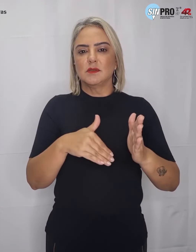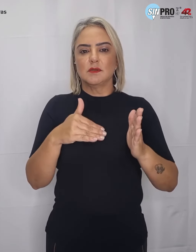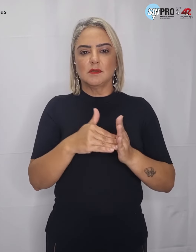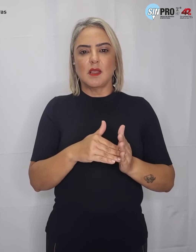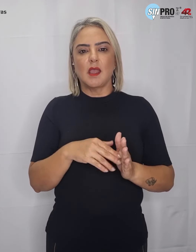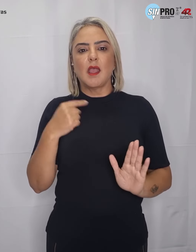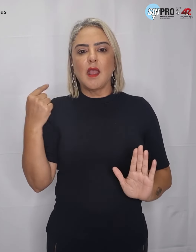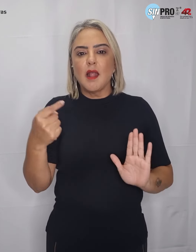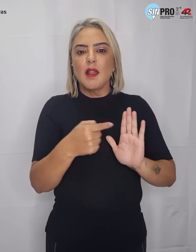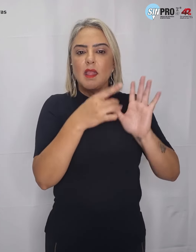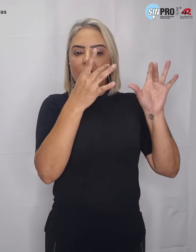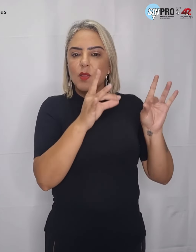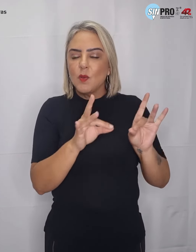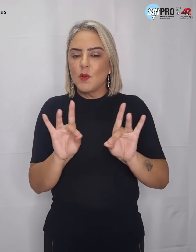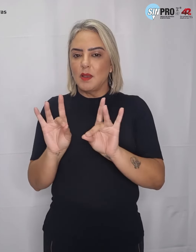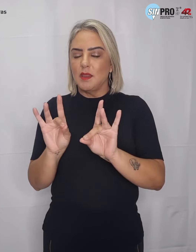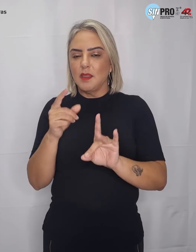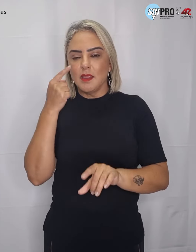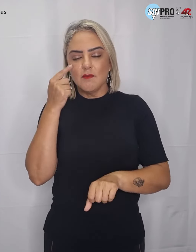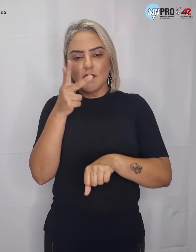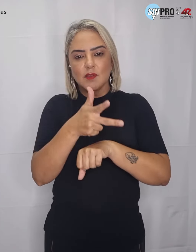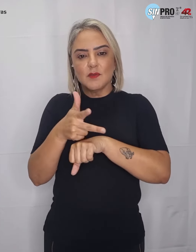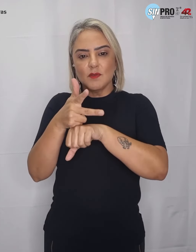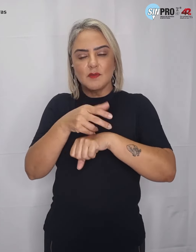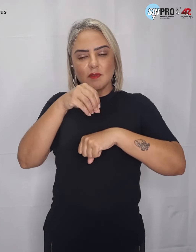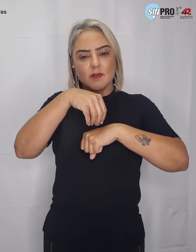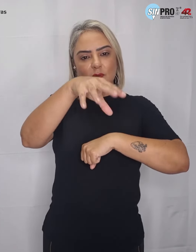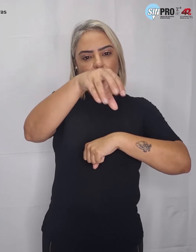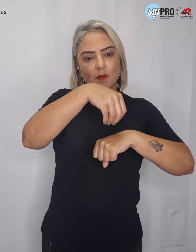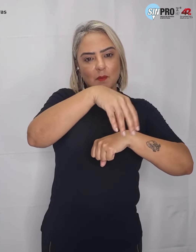Clique no link a seguir, assista e compartilhe.